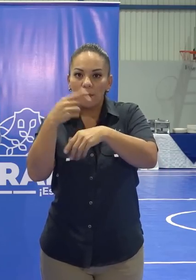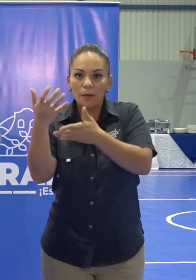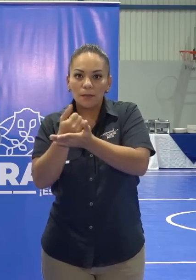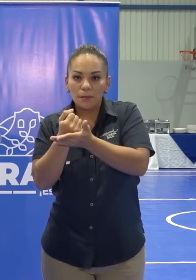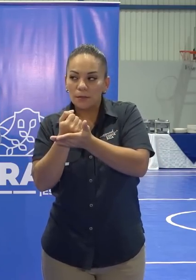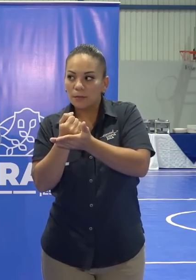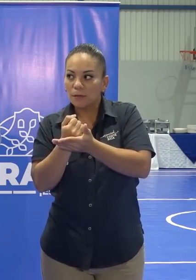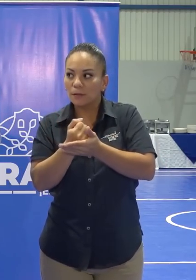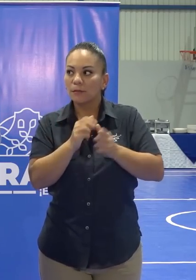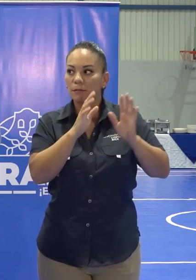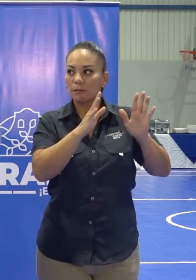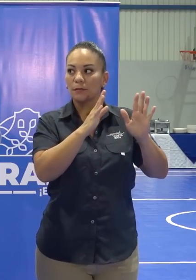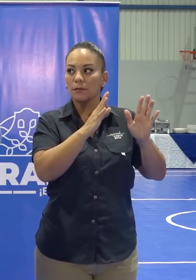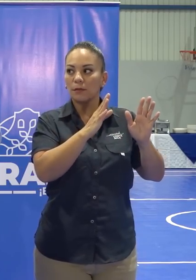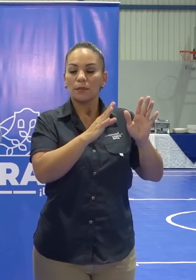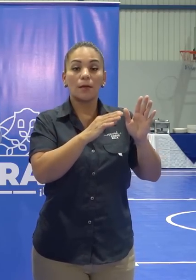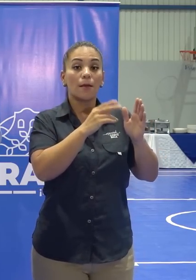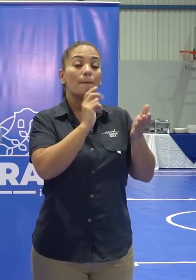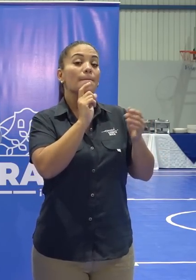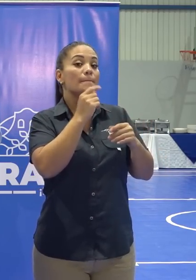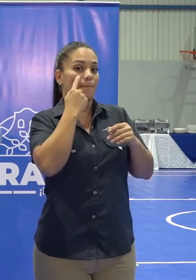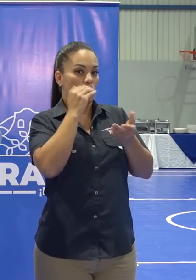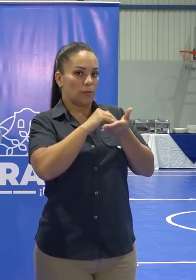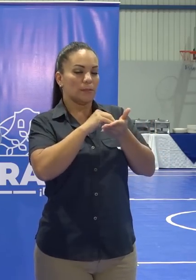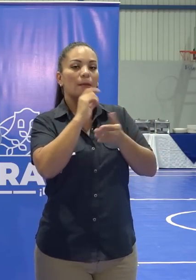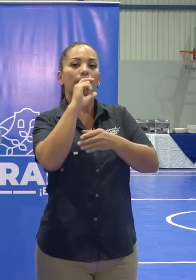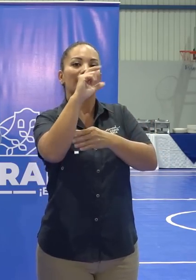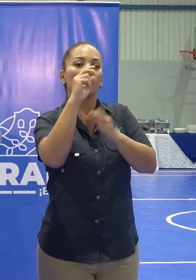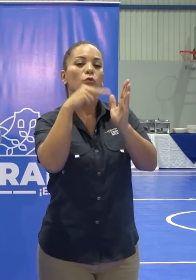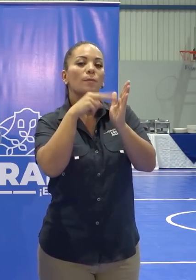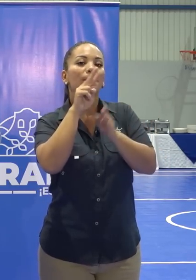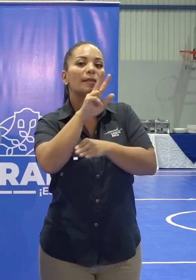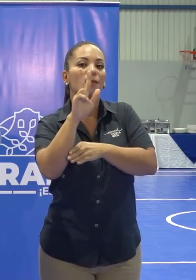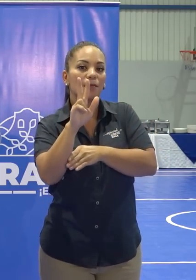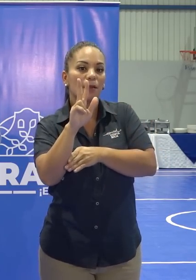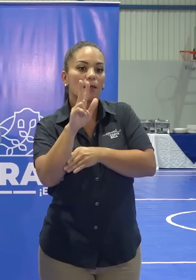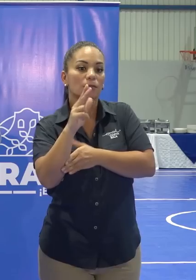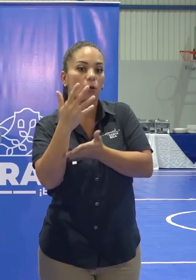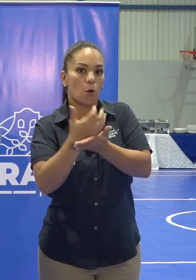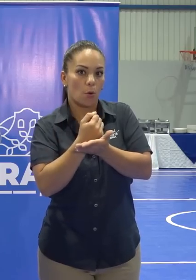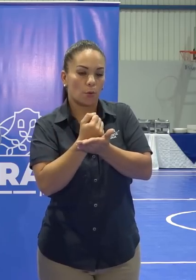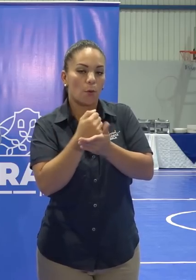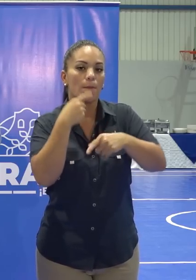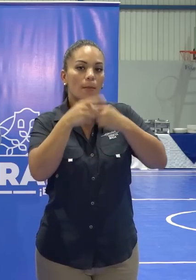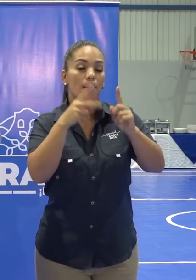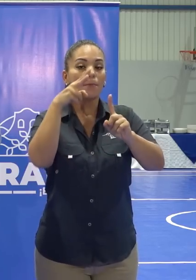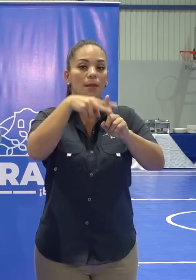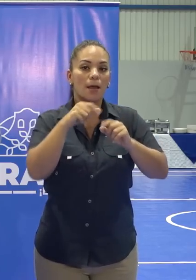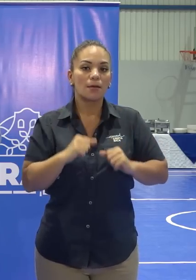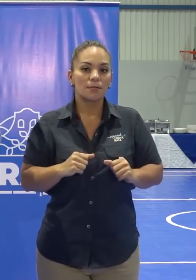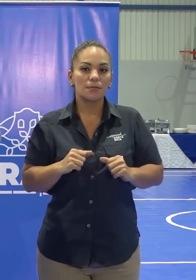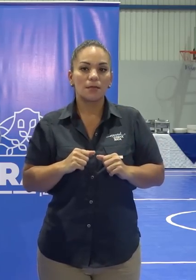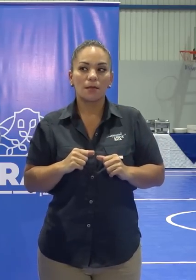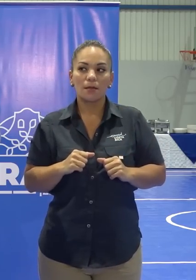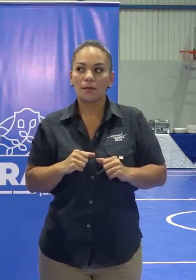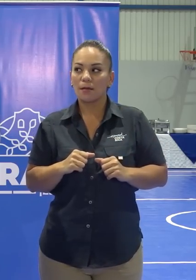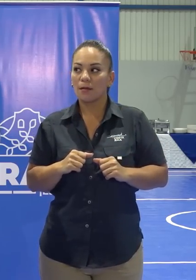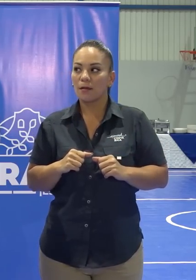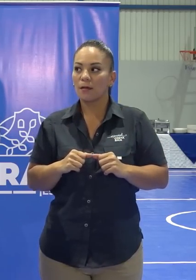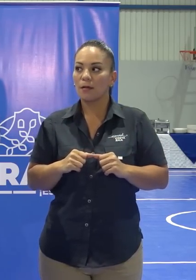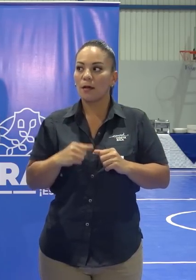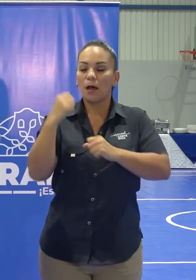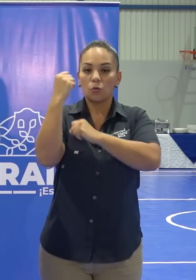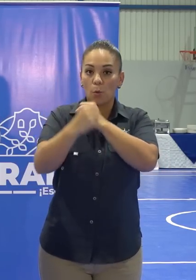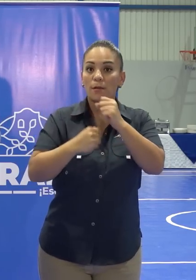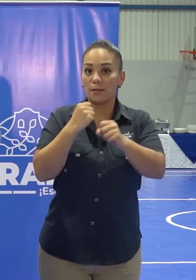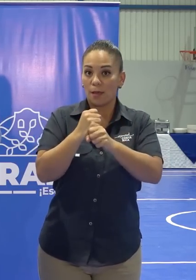la puesta en marcha del marchamo 2023 puede aplicarse con total normalidad a partir del 1